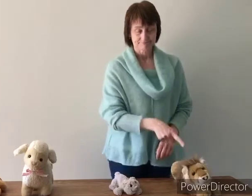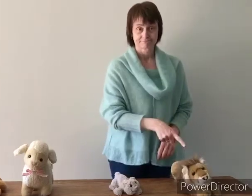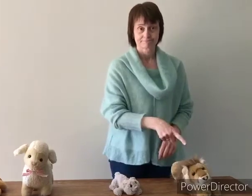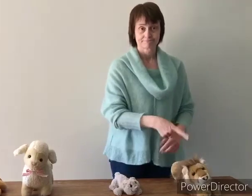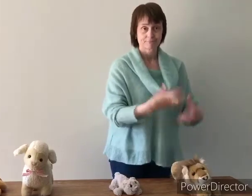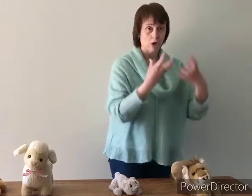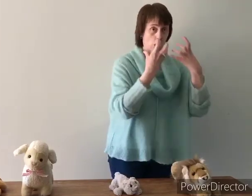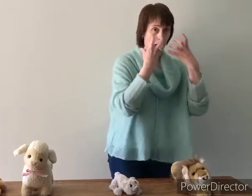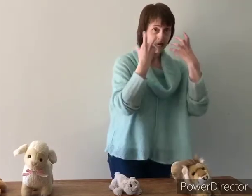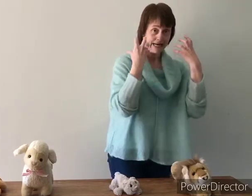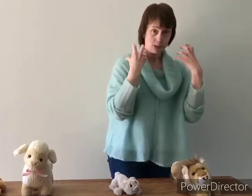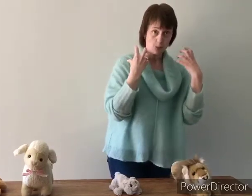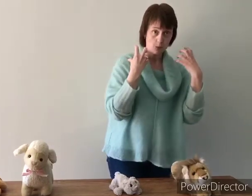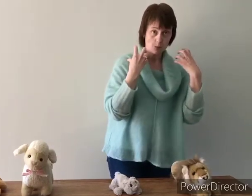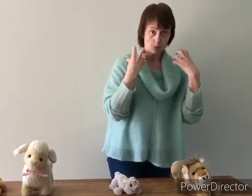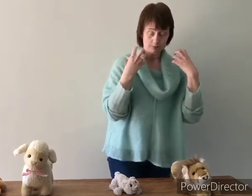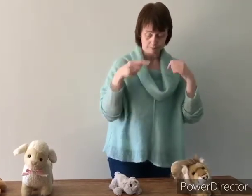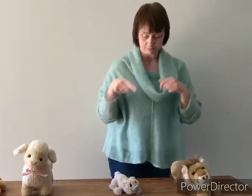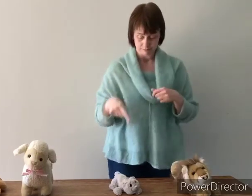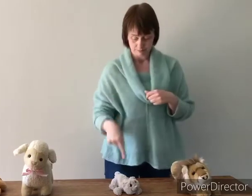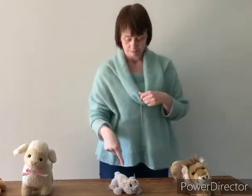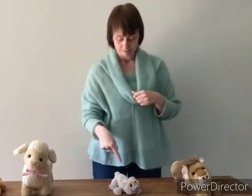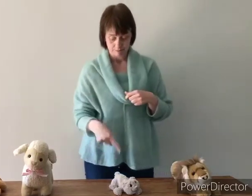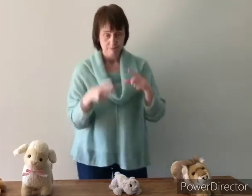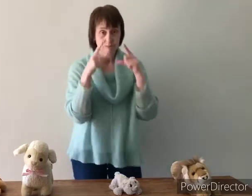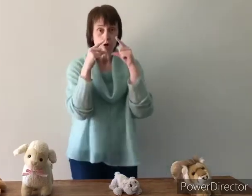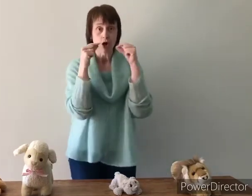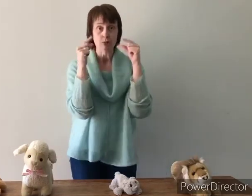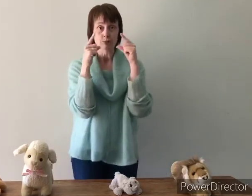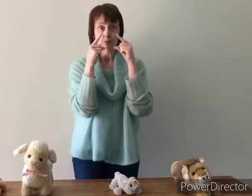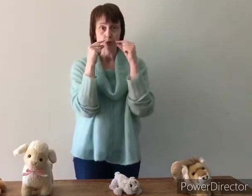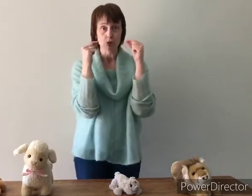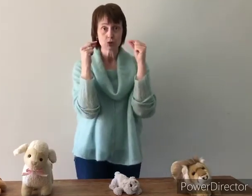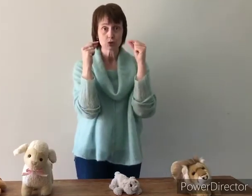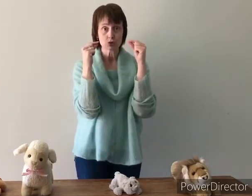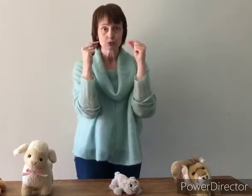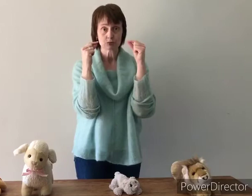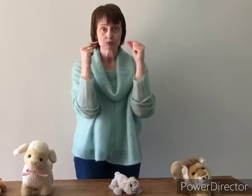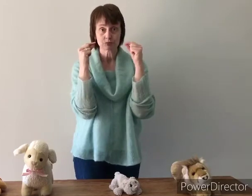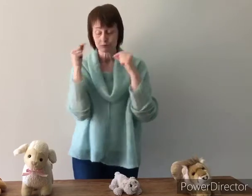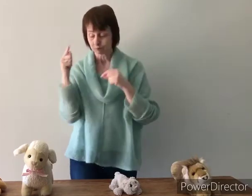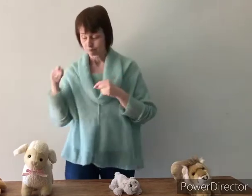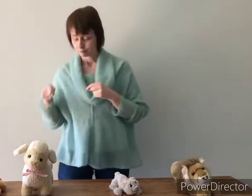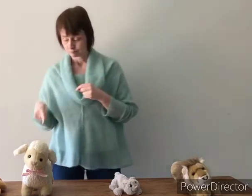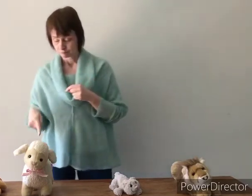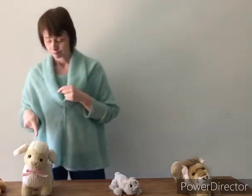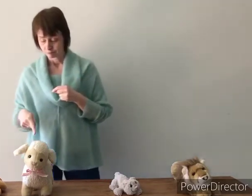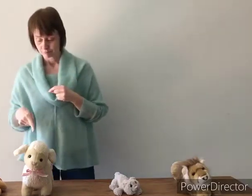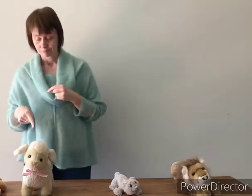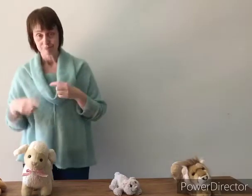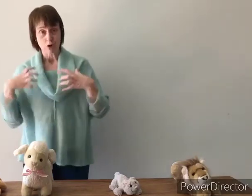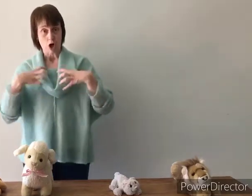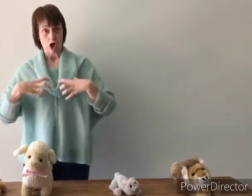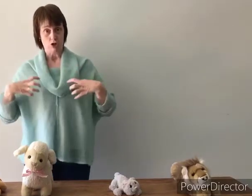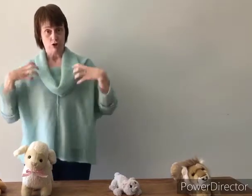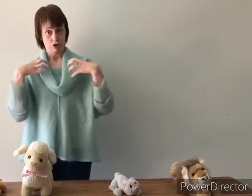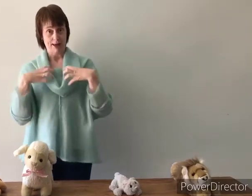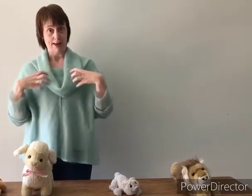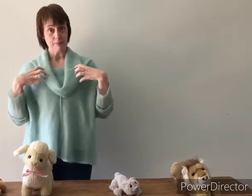Een leeuw. leeuw. Een poes. Een schaap.